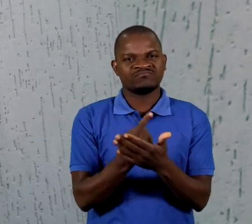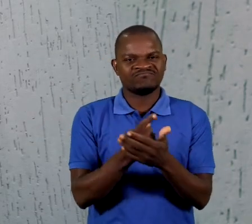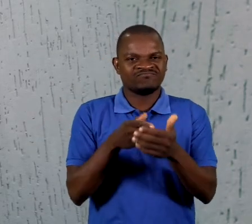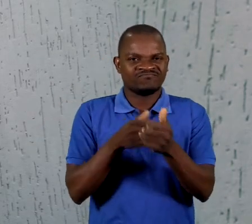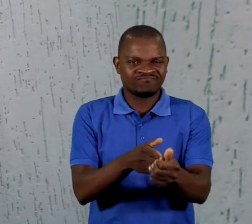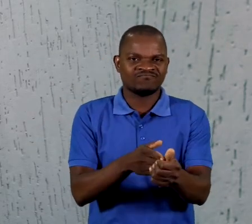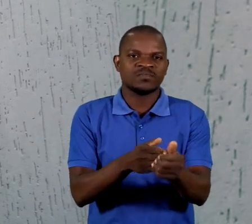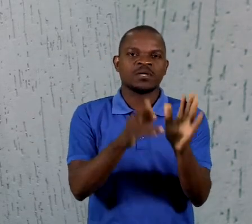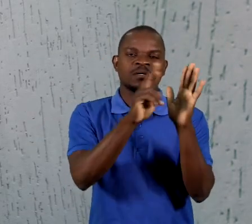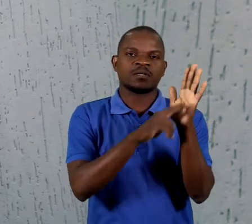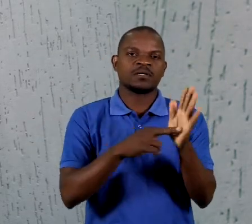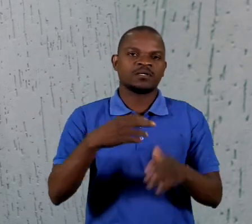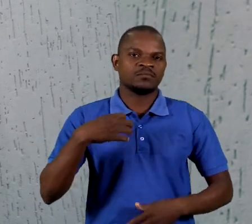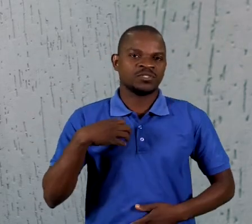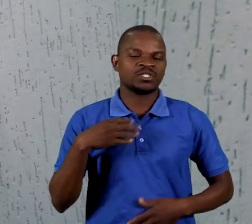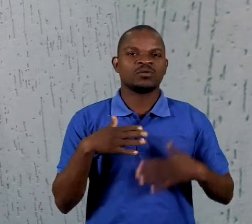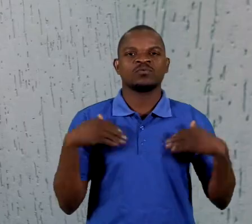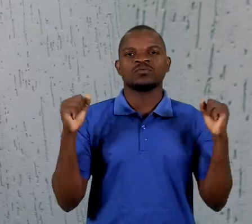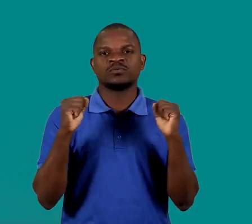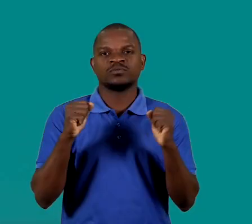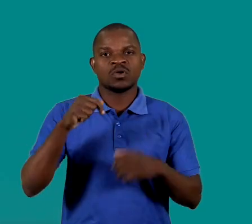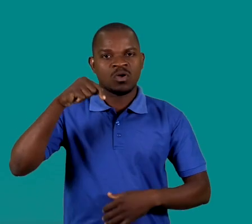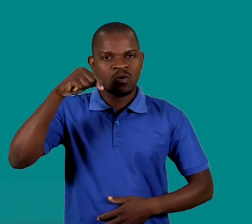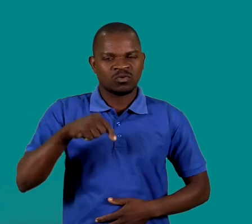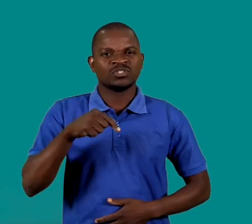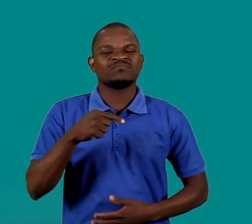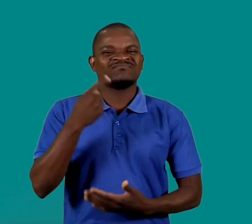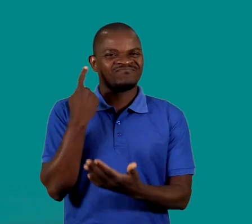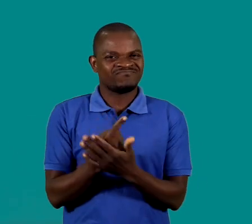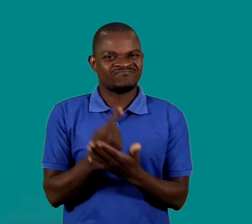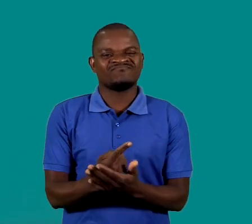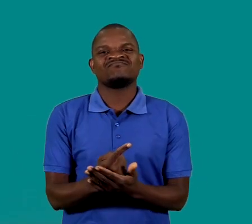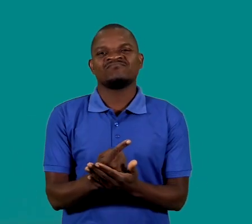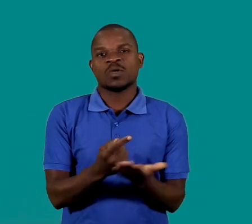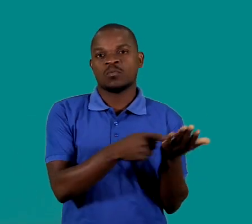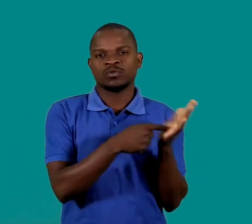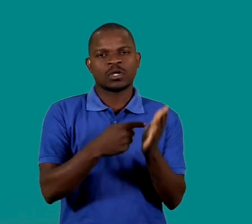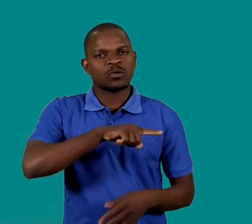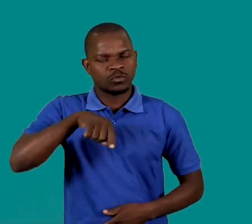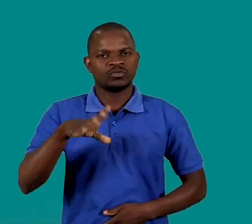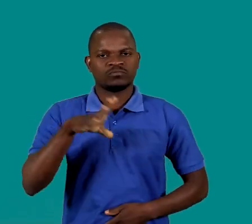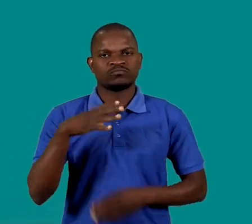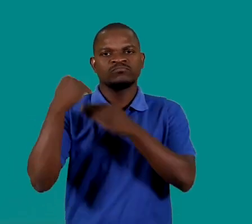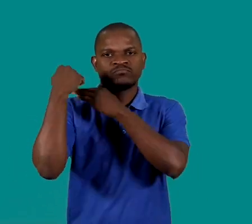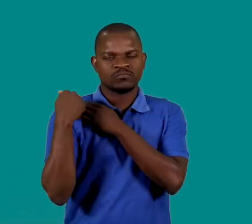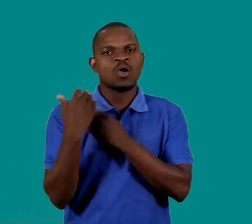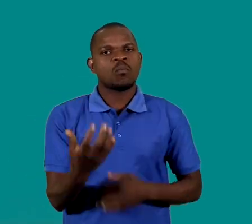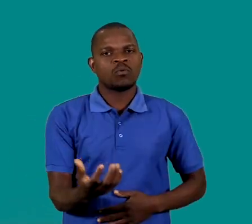cega a risca das recomendações do Ministério da Saúde. Hoje, mais do que nunca, devemos mostrar que somos responsáveis e que somos